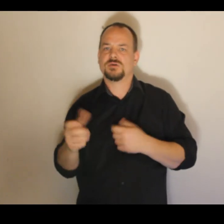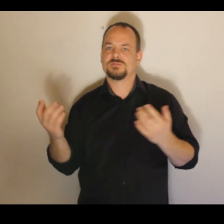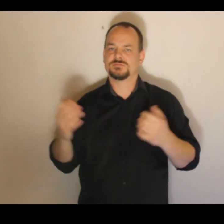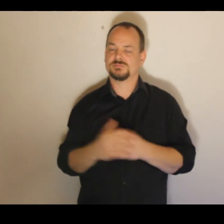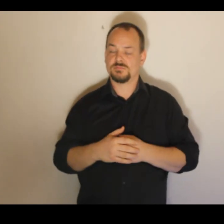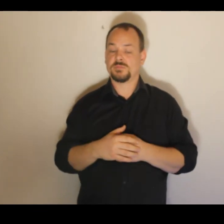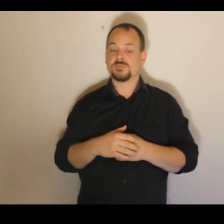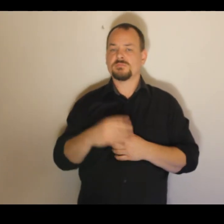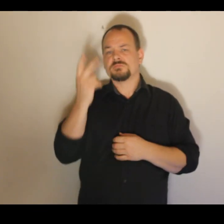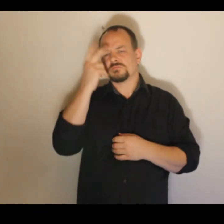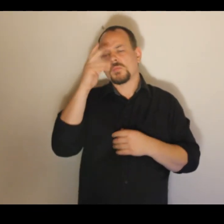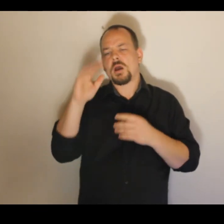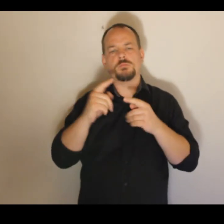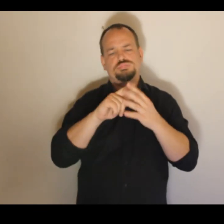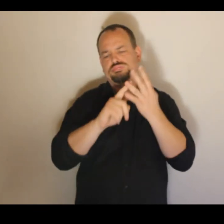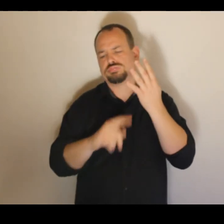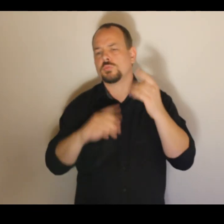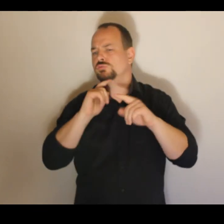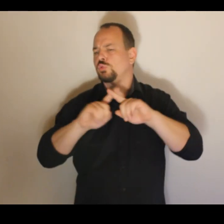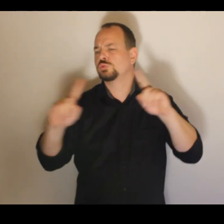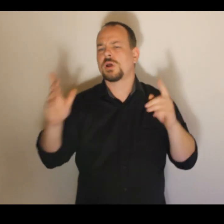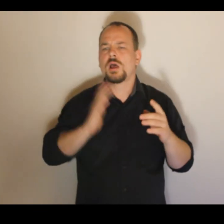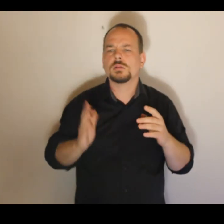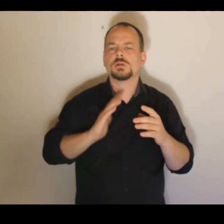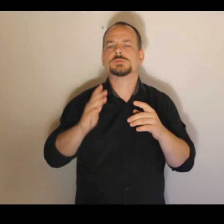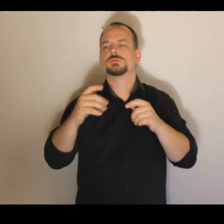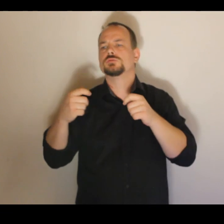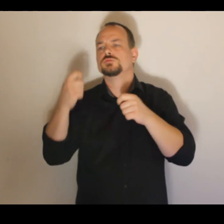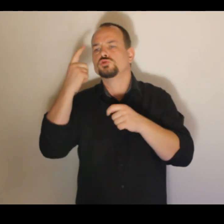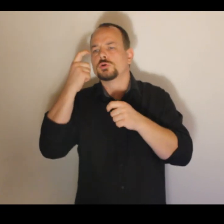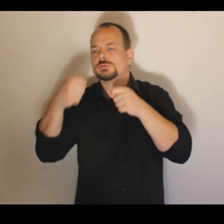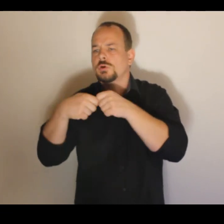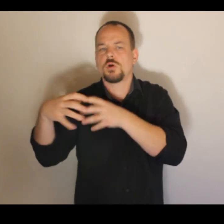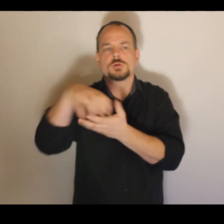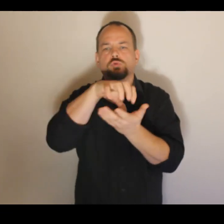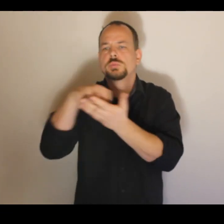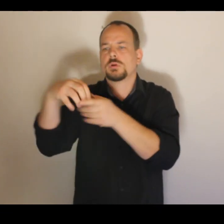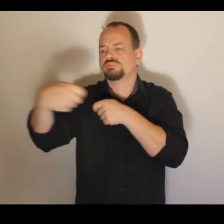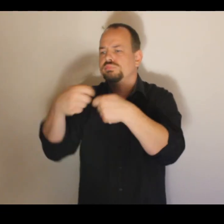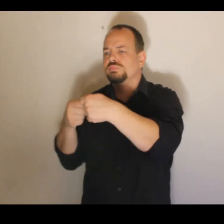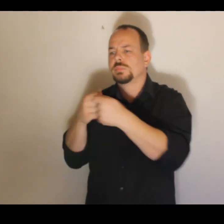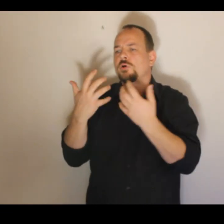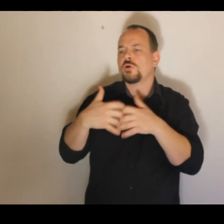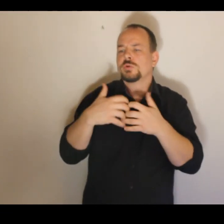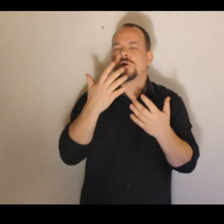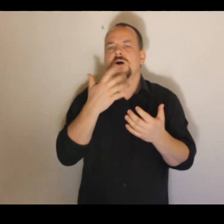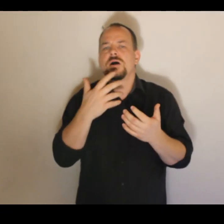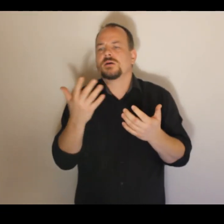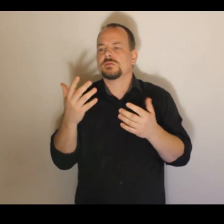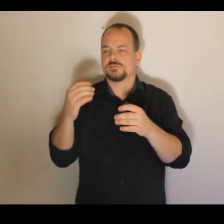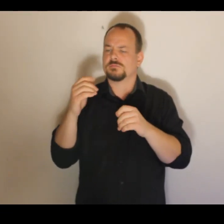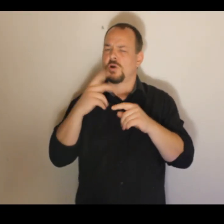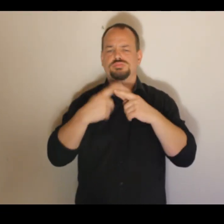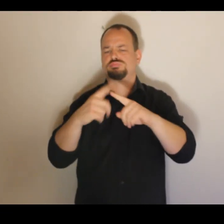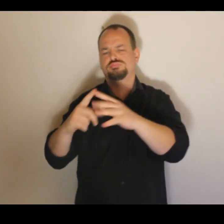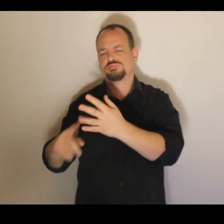Takže celá řada etických a možná i sociologických otázek, které z toho vyplývají, jsou nad rámec této přednášky a já vám děkuju za